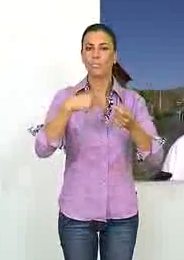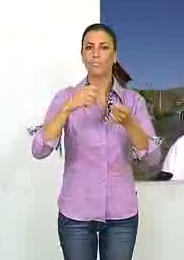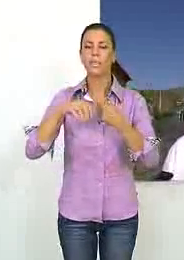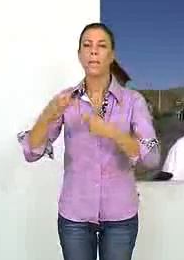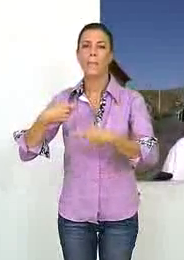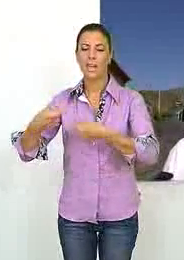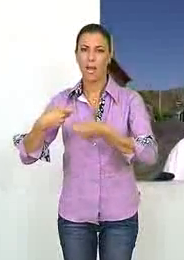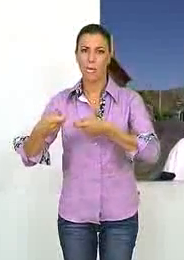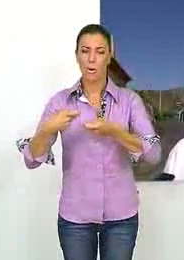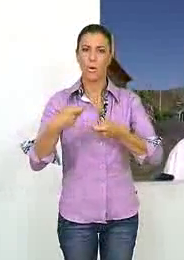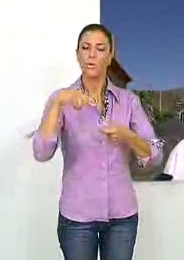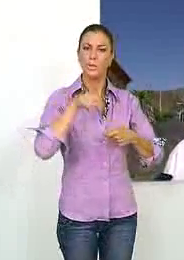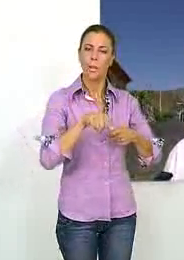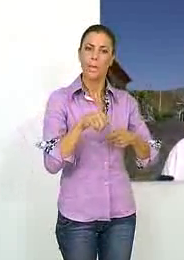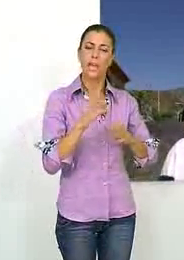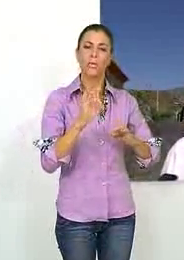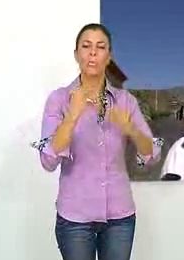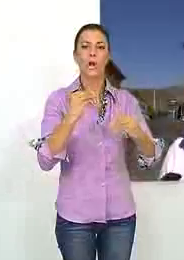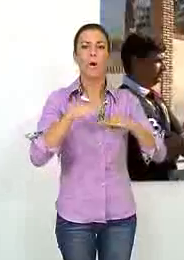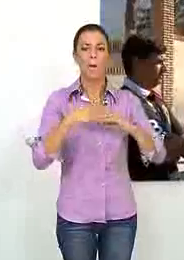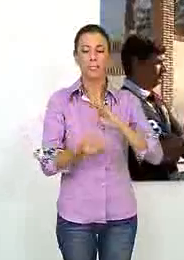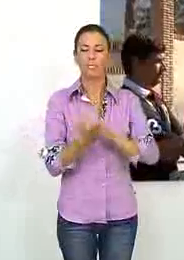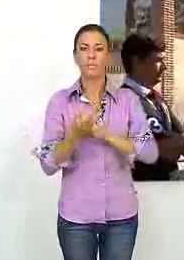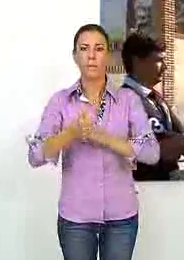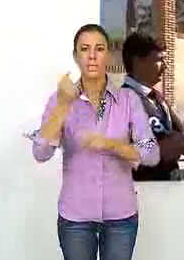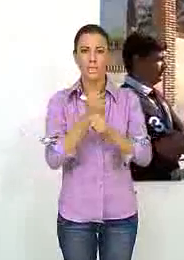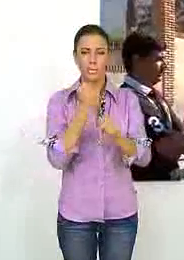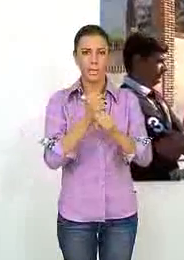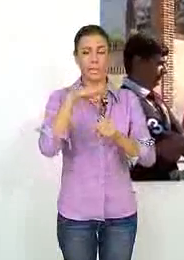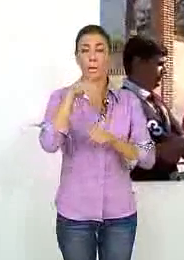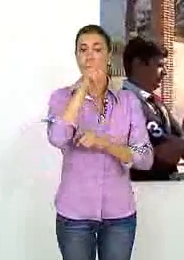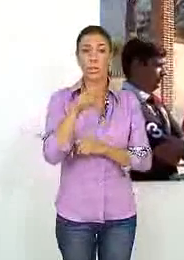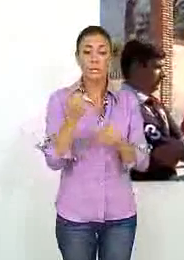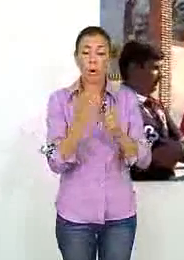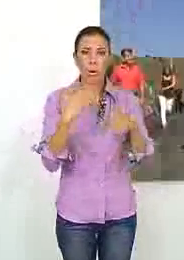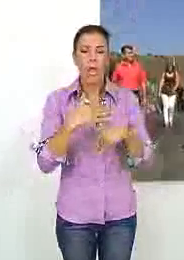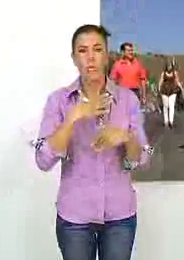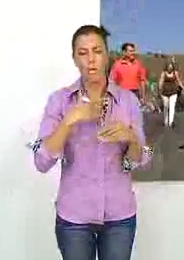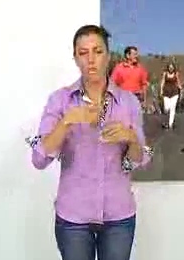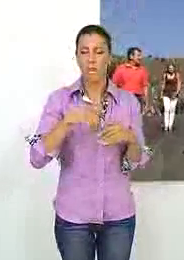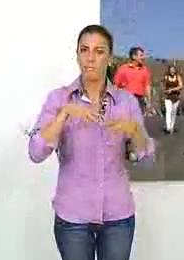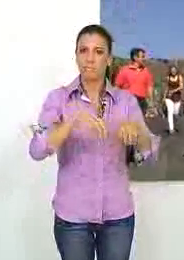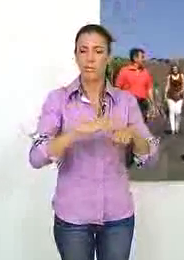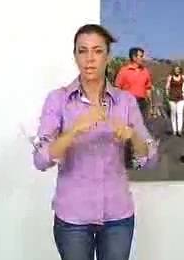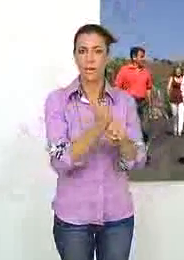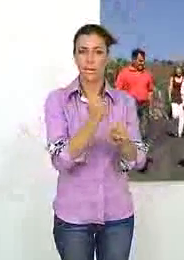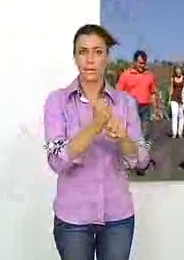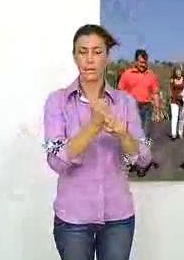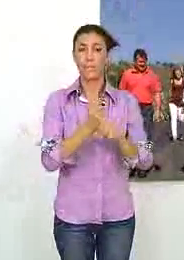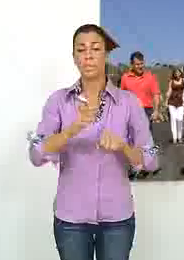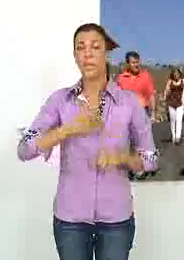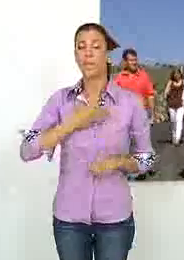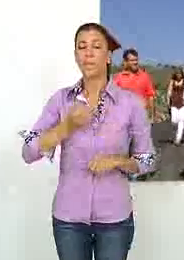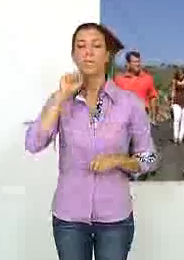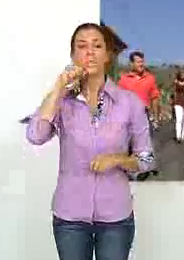Además es una fuente de creación de empleo eventual para personas que no tienen trabajo. El alcalde de Motril y el